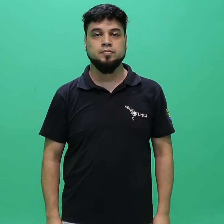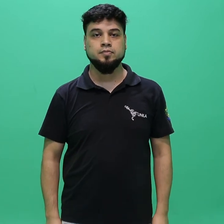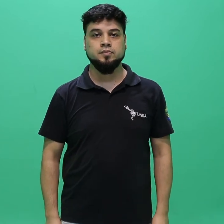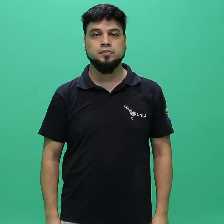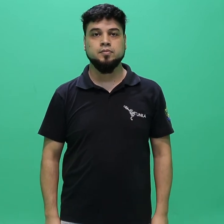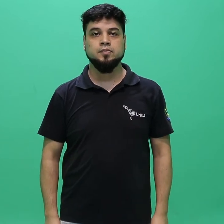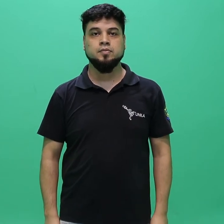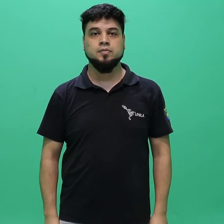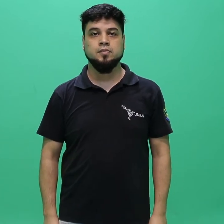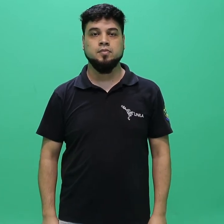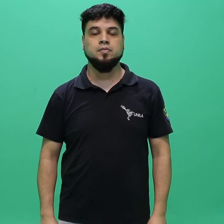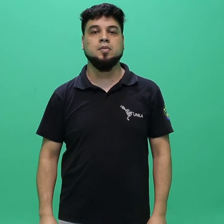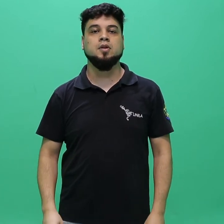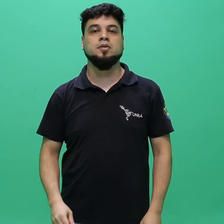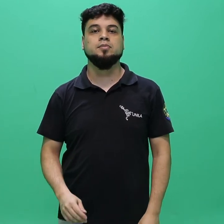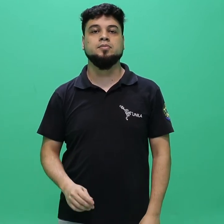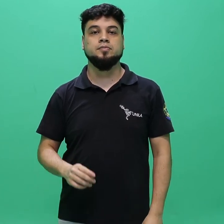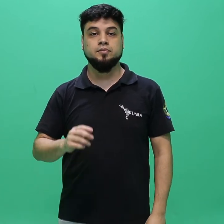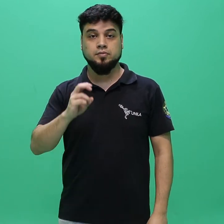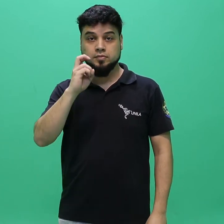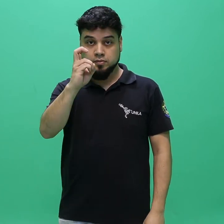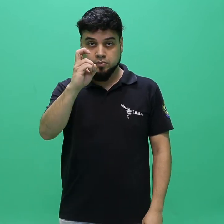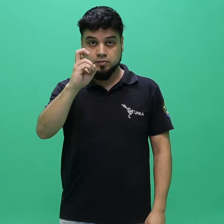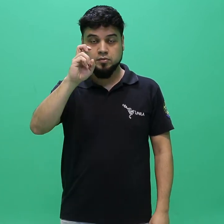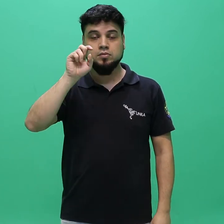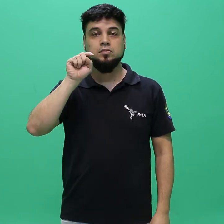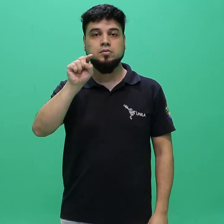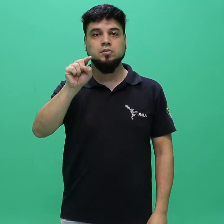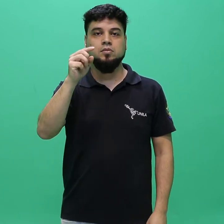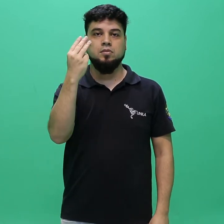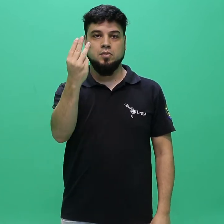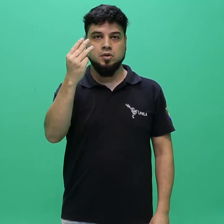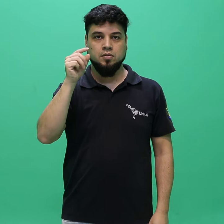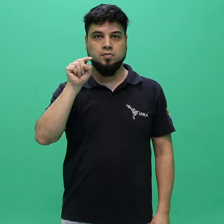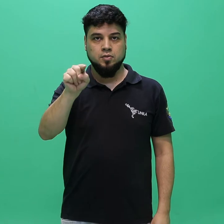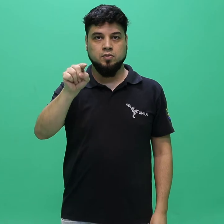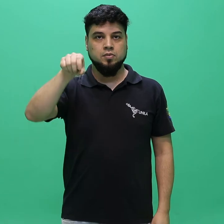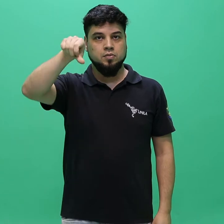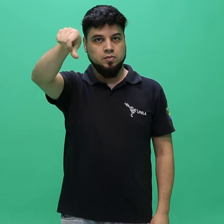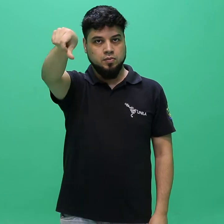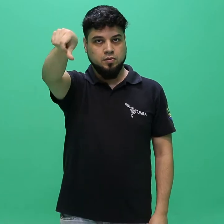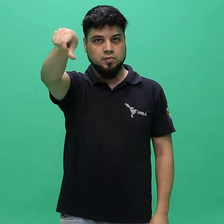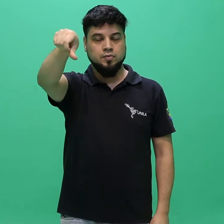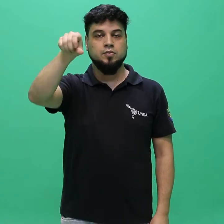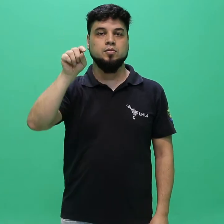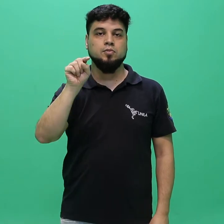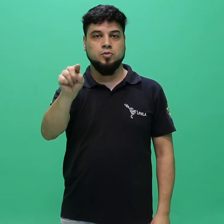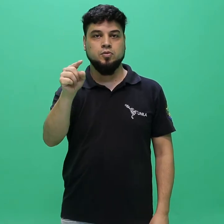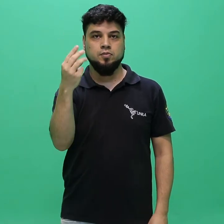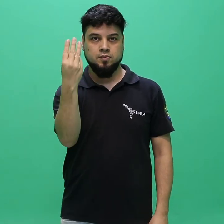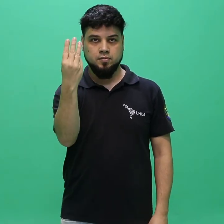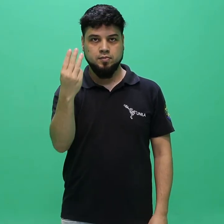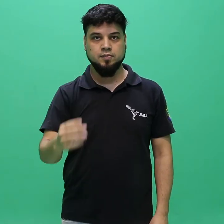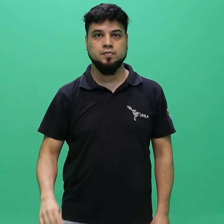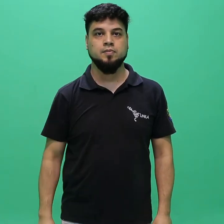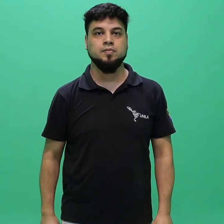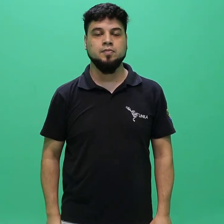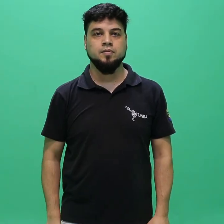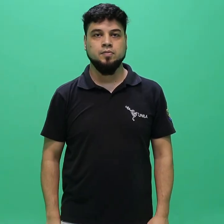5.3.9.3. As notas constantes no histórico